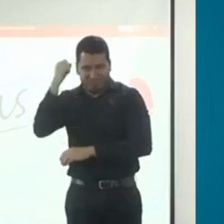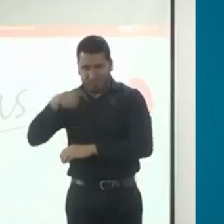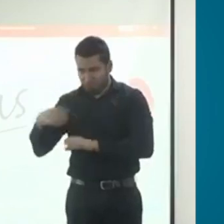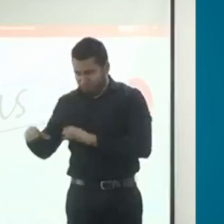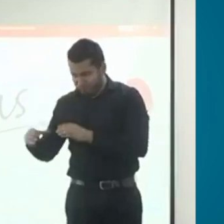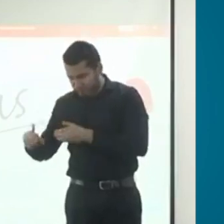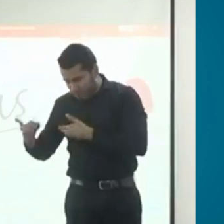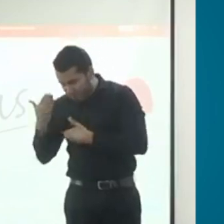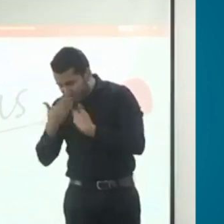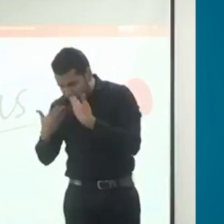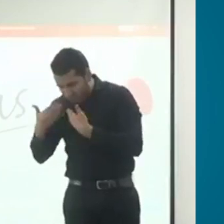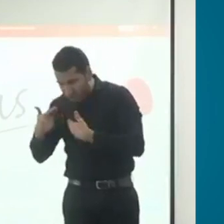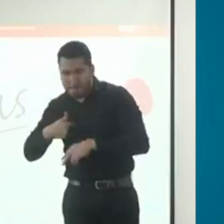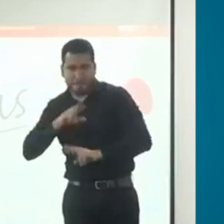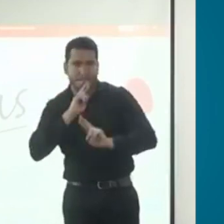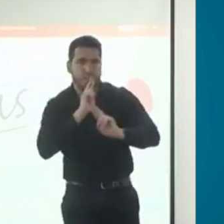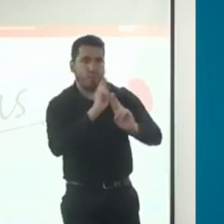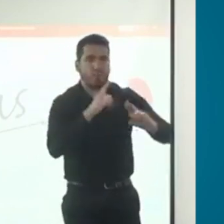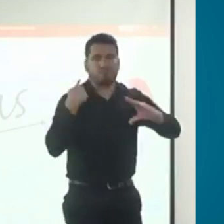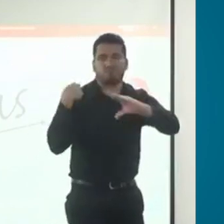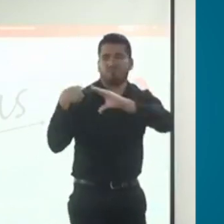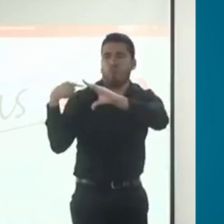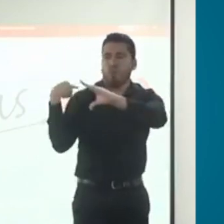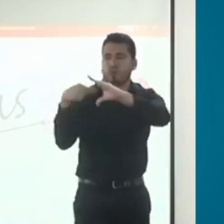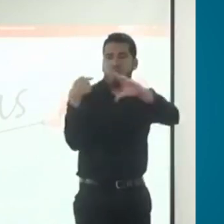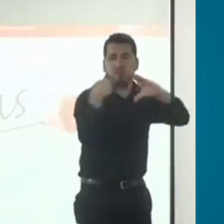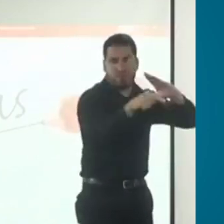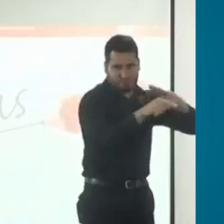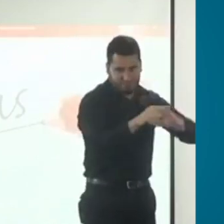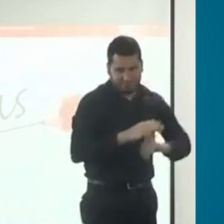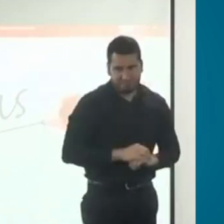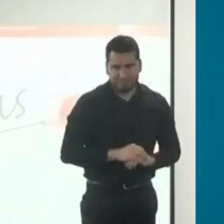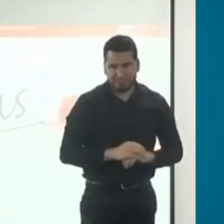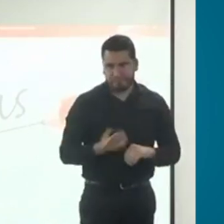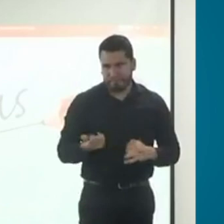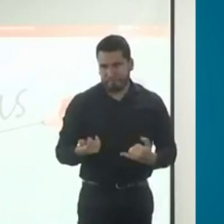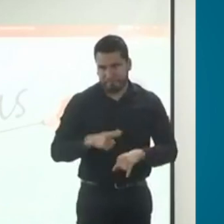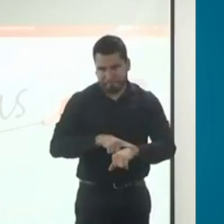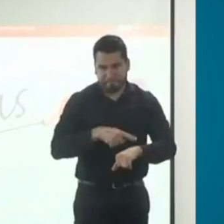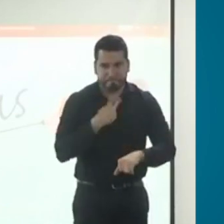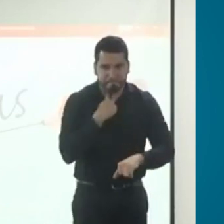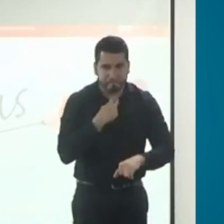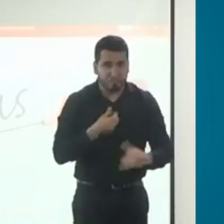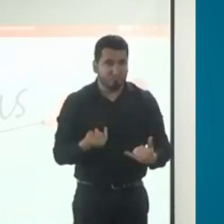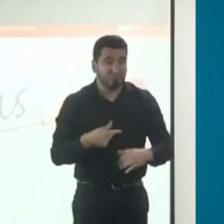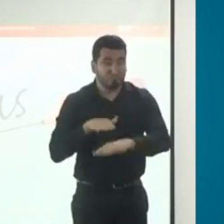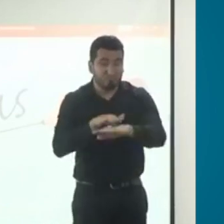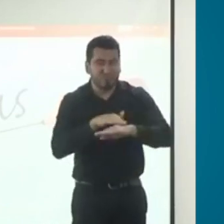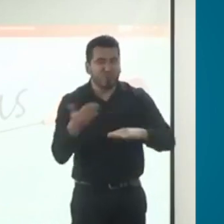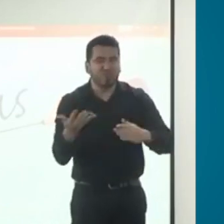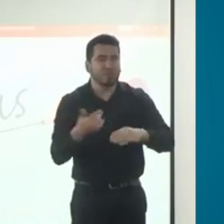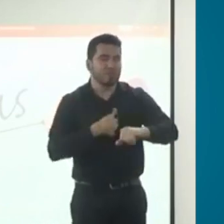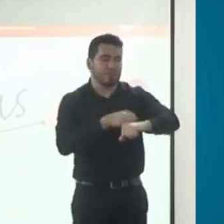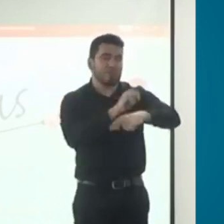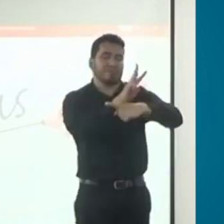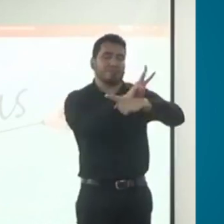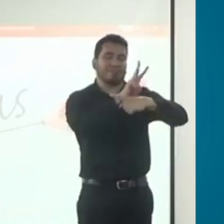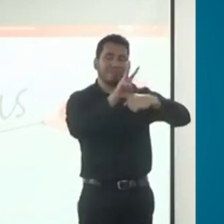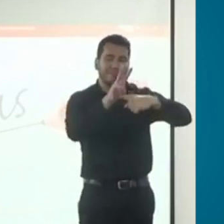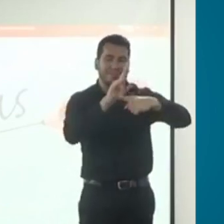responderlas y van a quedar disponibles a través de la página de INSOR o si tenemos el nombre de las personas